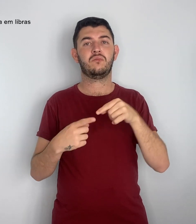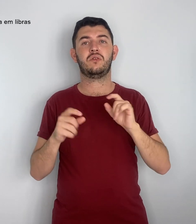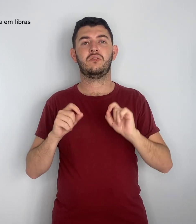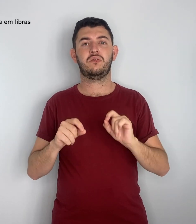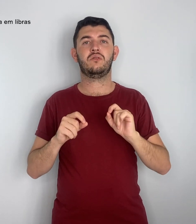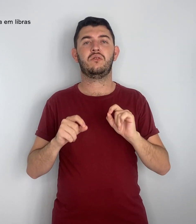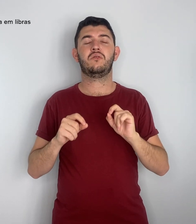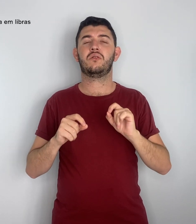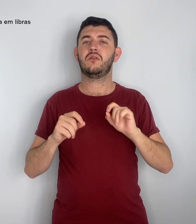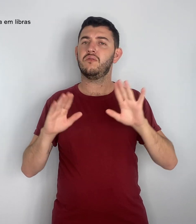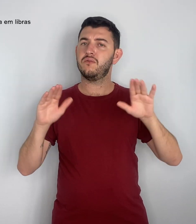especial.